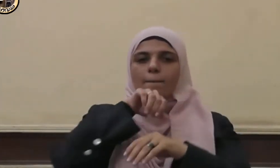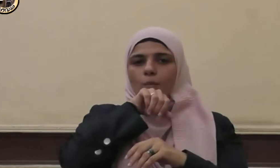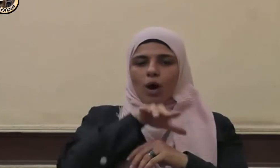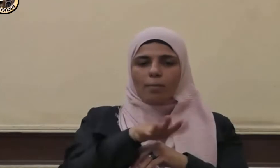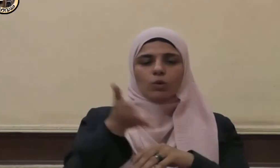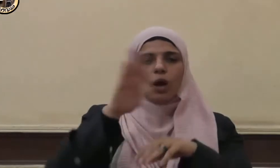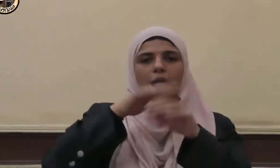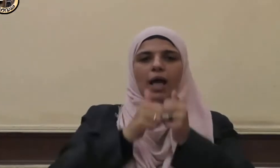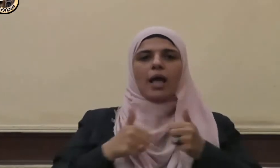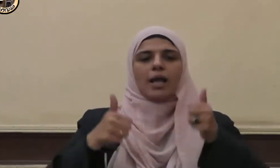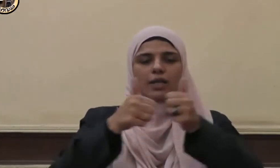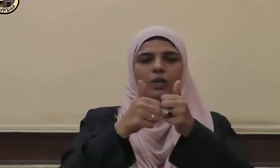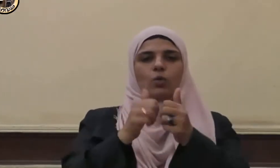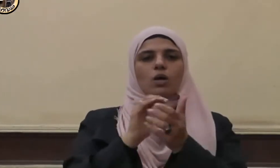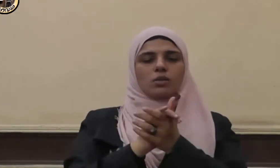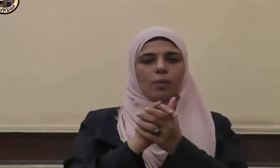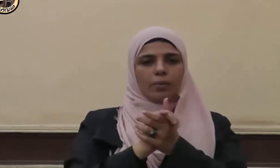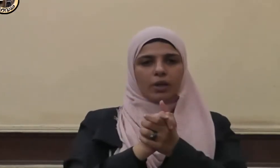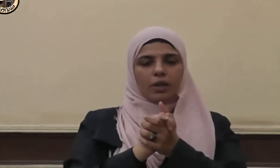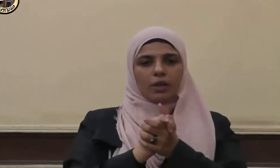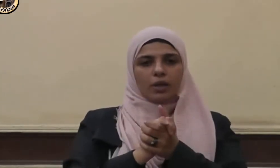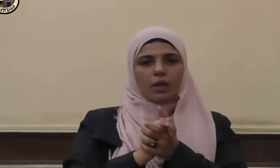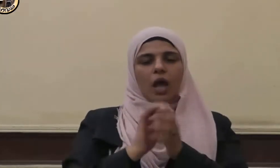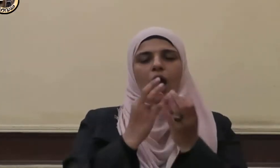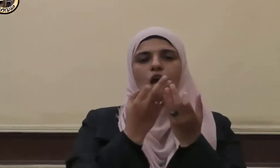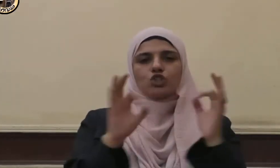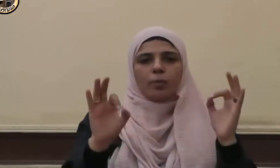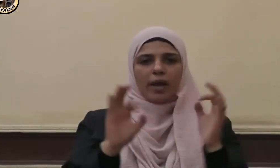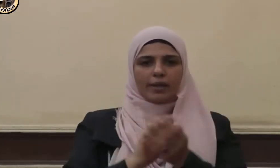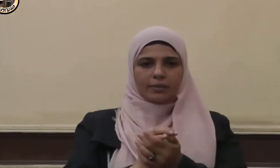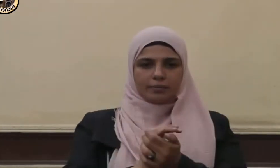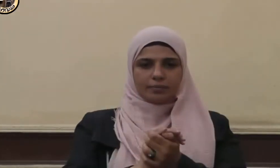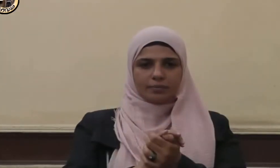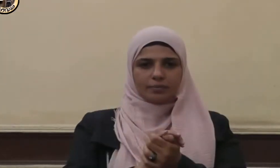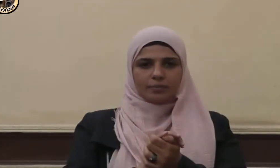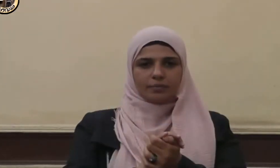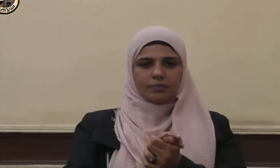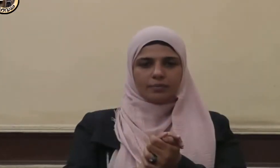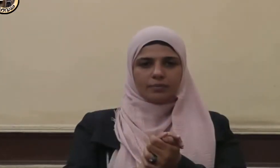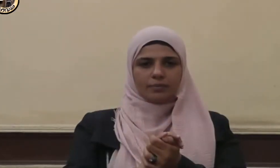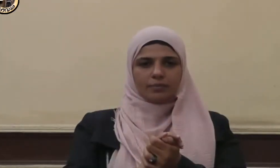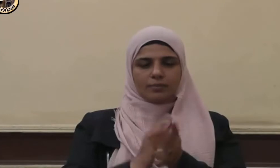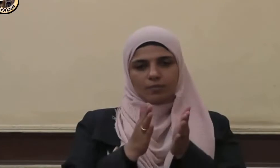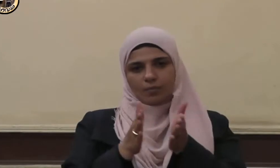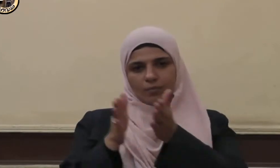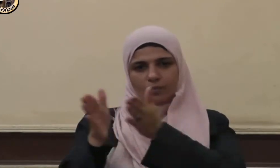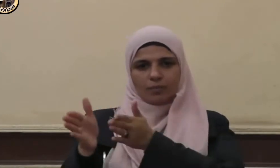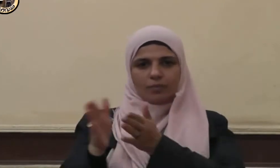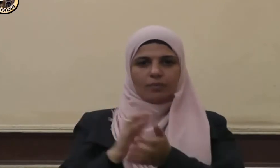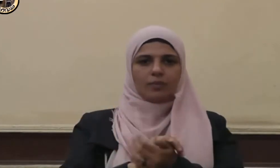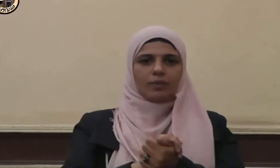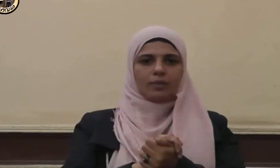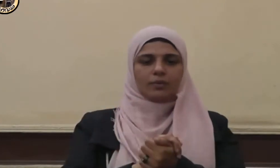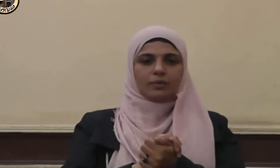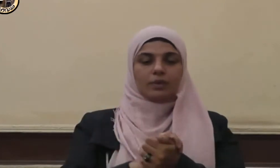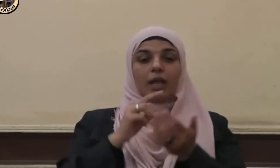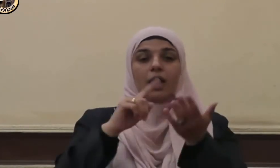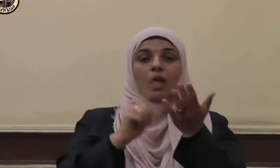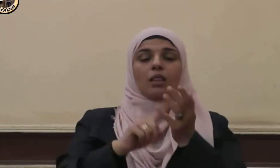وعلى آله وصحبه أجمعين وبعد فإن الله عز